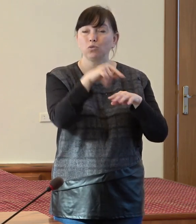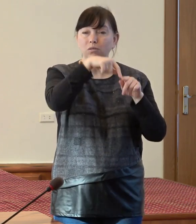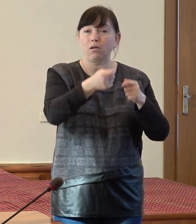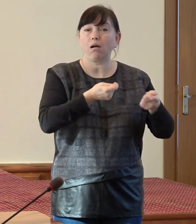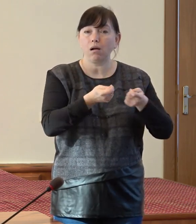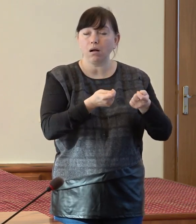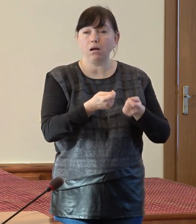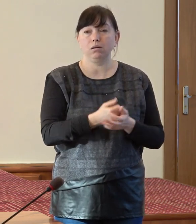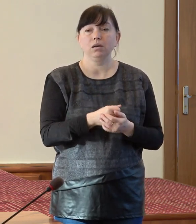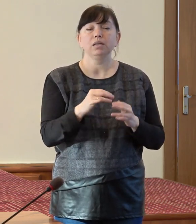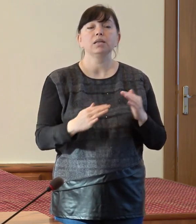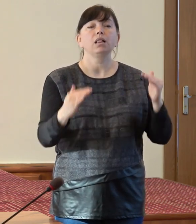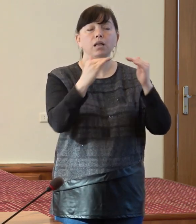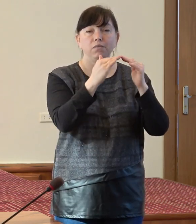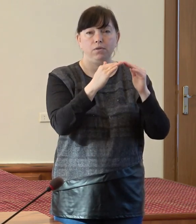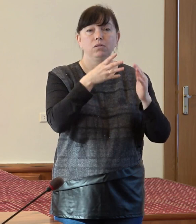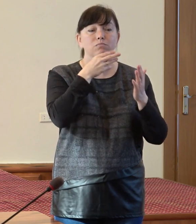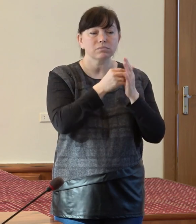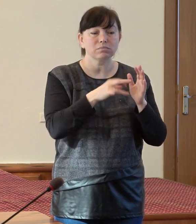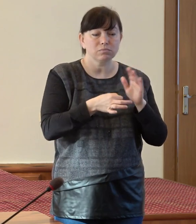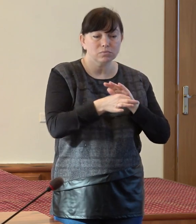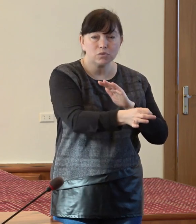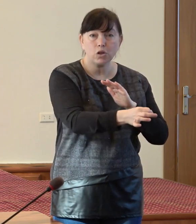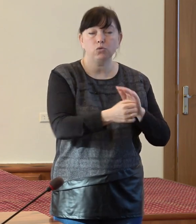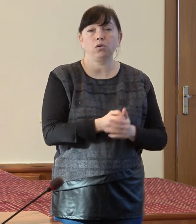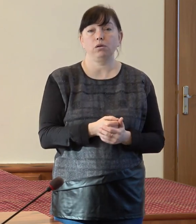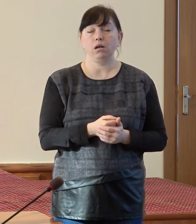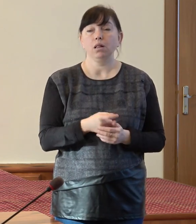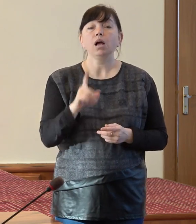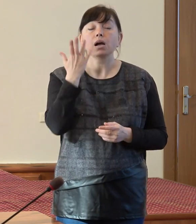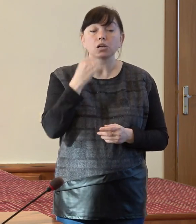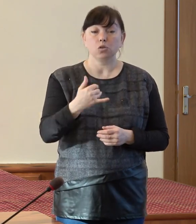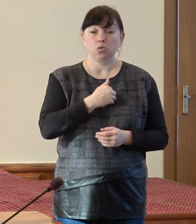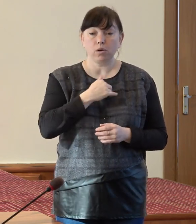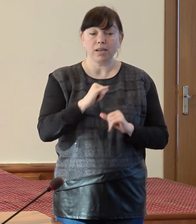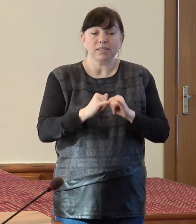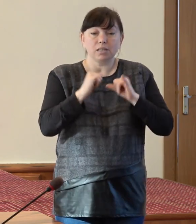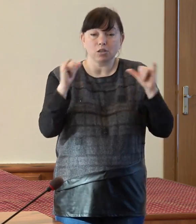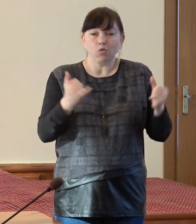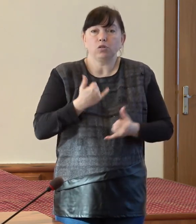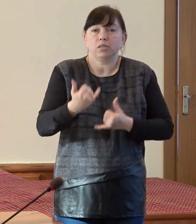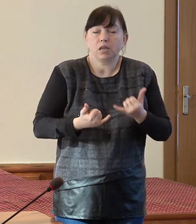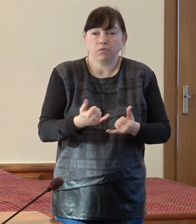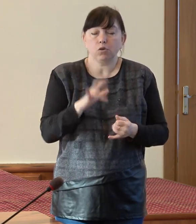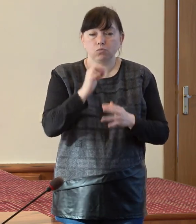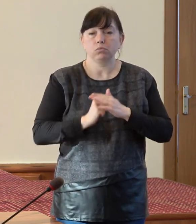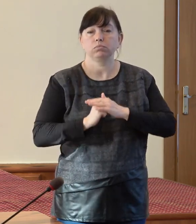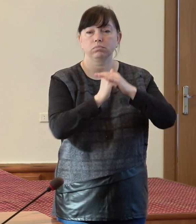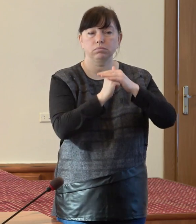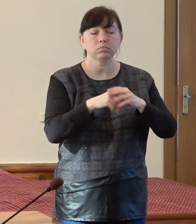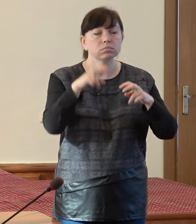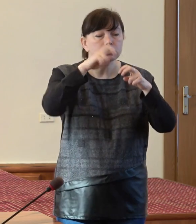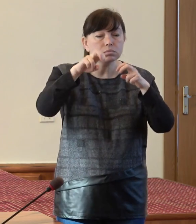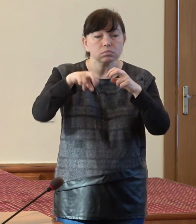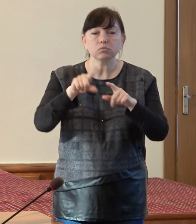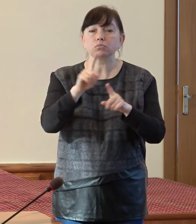de la nivel teritorial, atunci când își doresc să dezvolte un serviciu, se vor axa pe identificarea